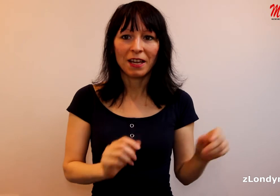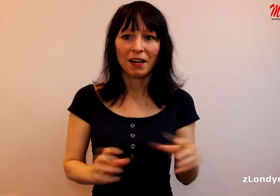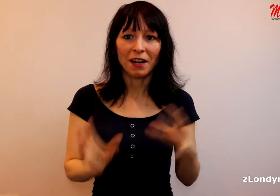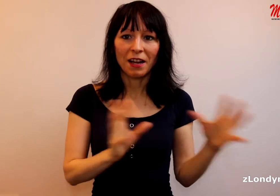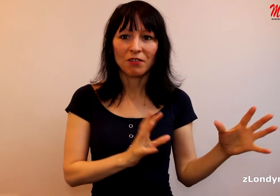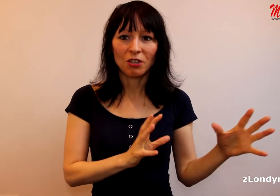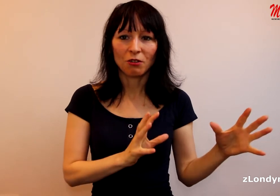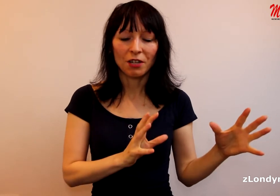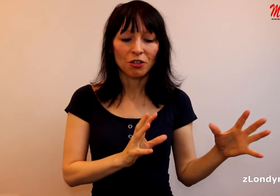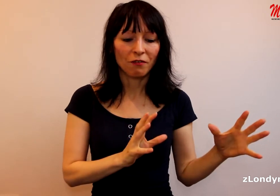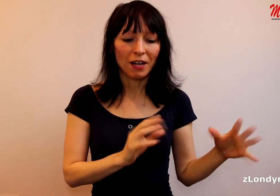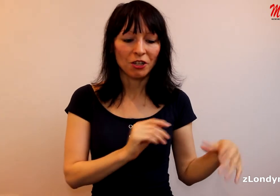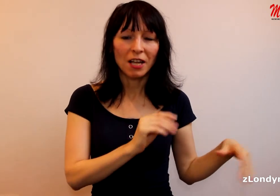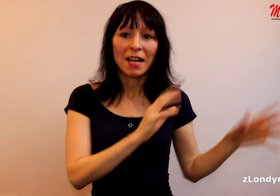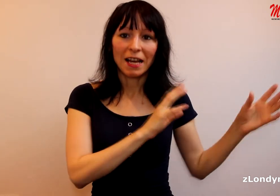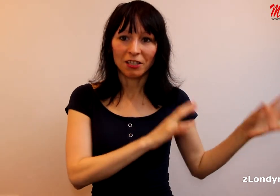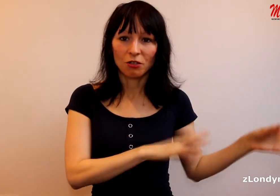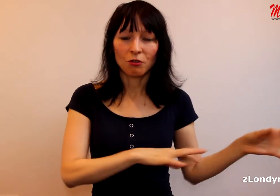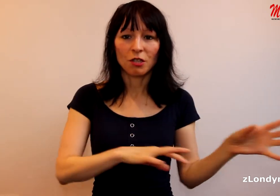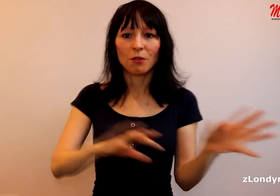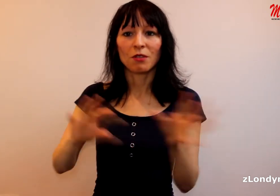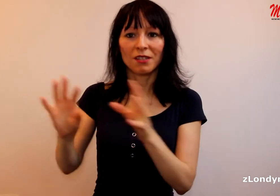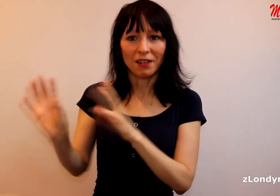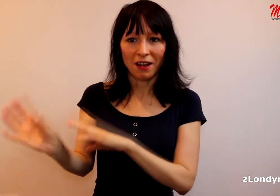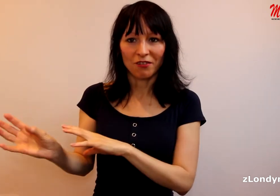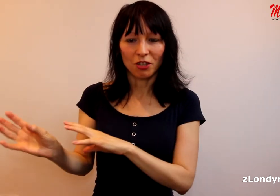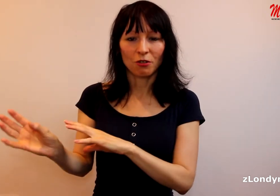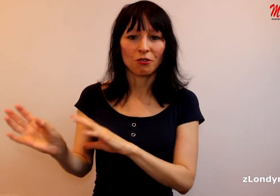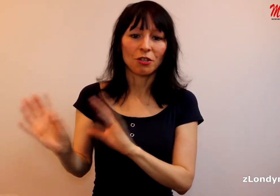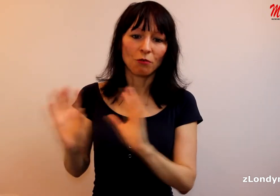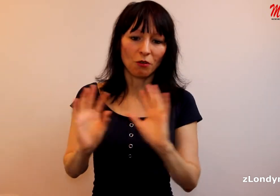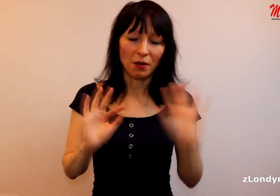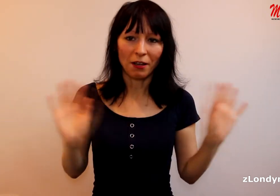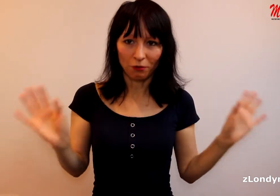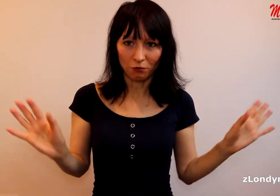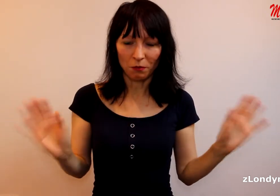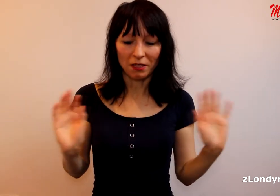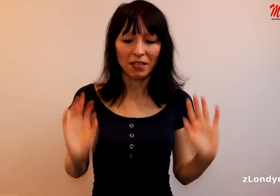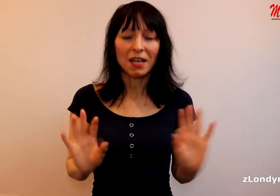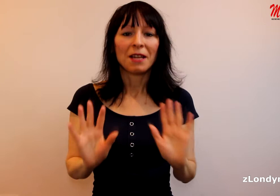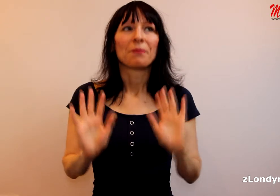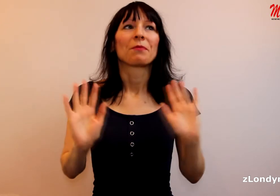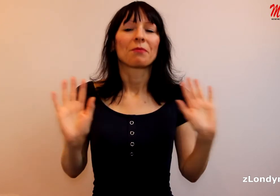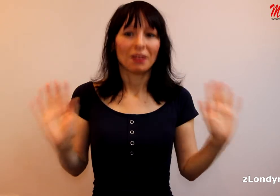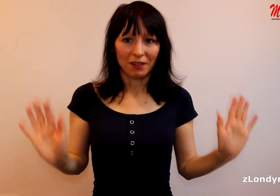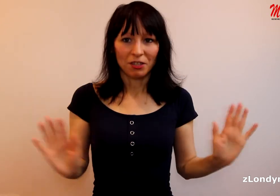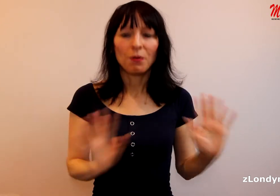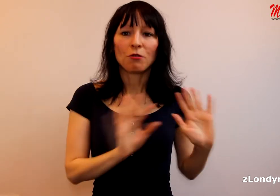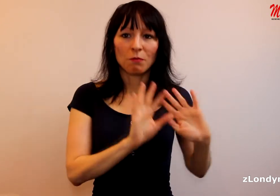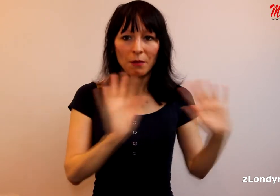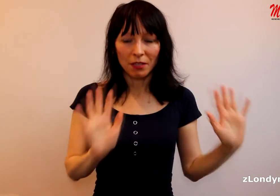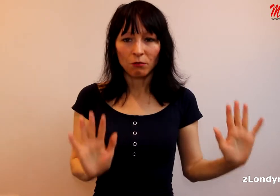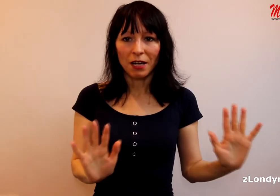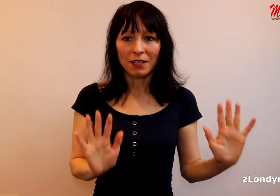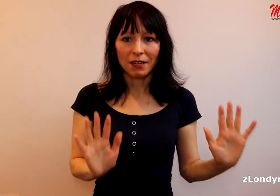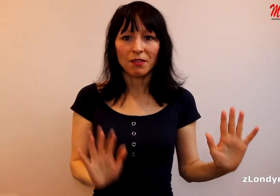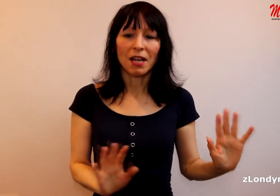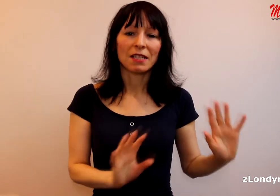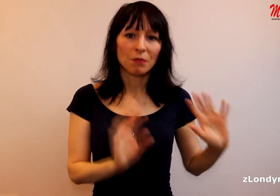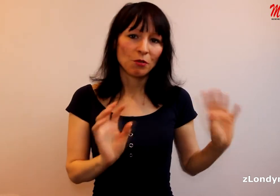nenávidí toho Nigel Farage a ty z toho GB News zase nenávidí toho Jezu Corbina, rozumíme si. GB News má být neutrální televize, ale si myslím, že